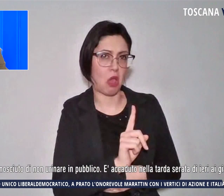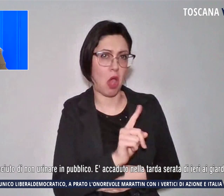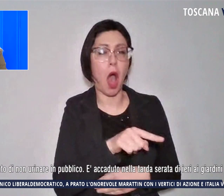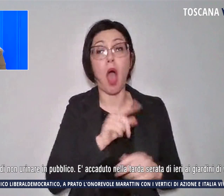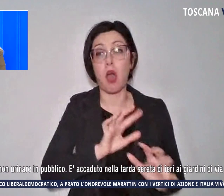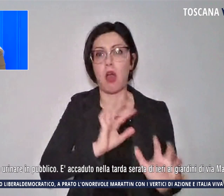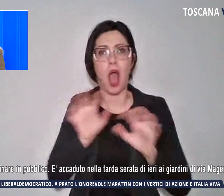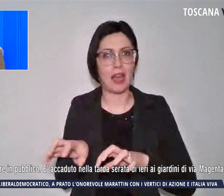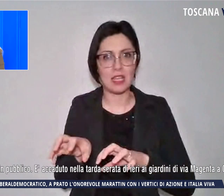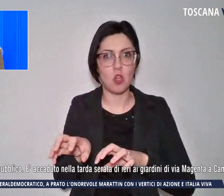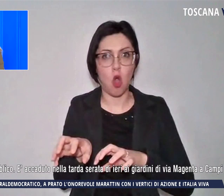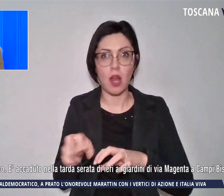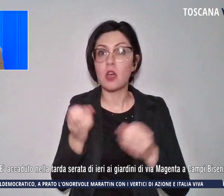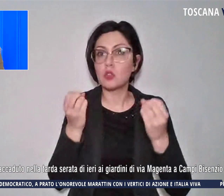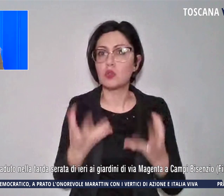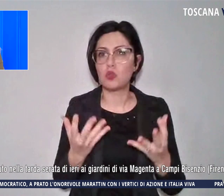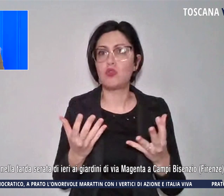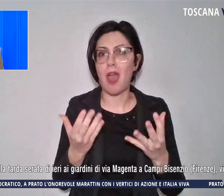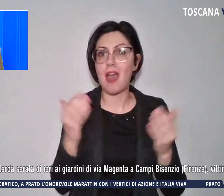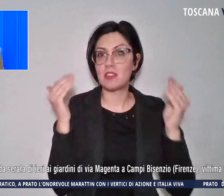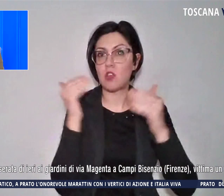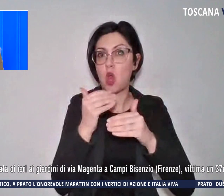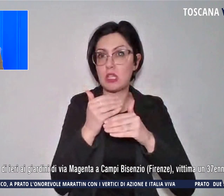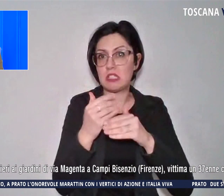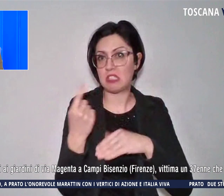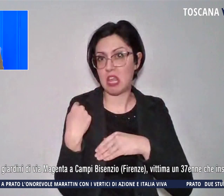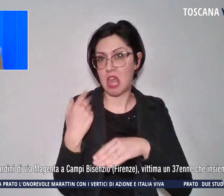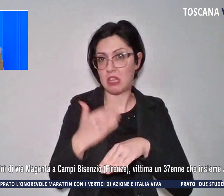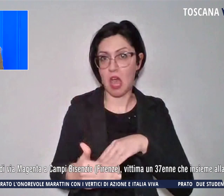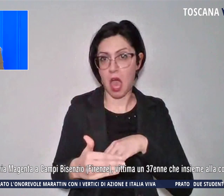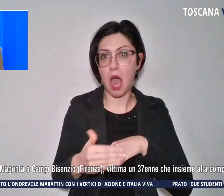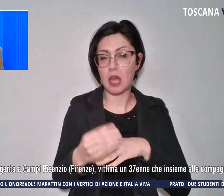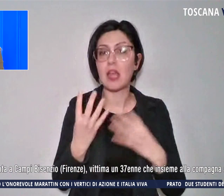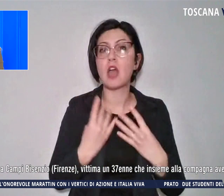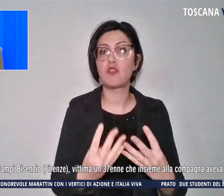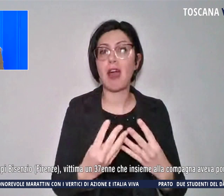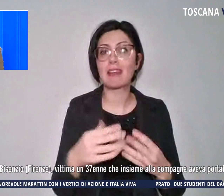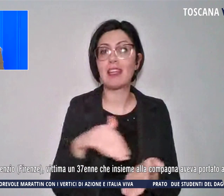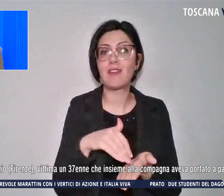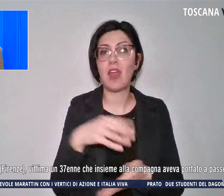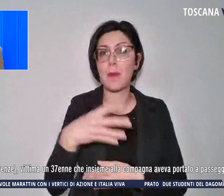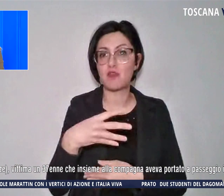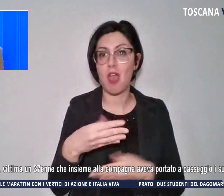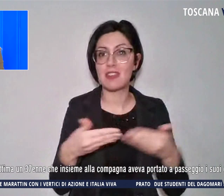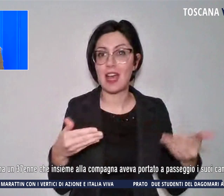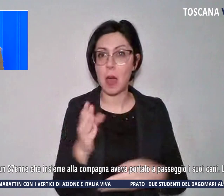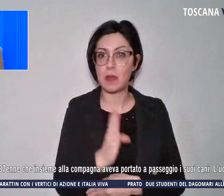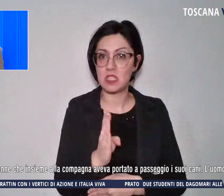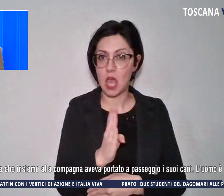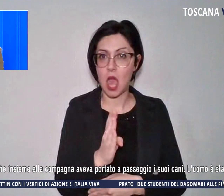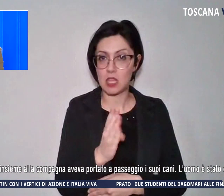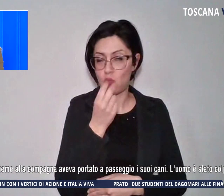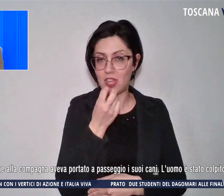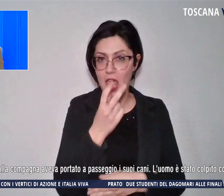tarda serata di ieri ai giardini di via Magenta a Campi Bisenzio, Firenze,